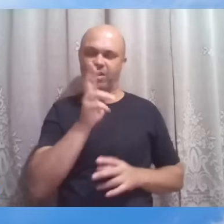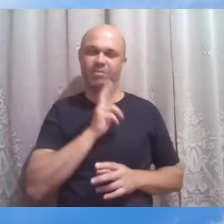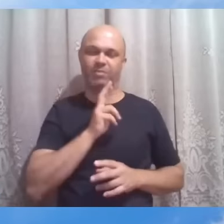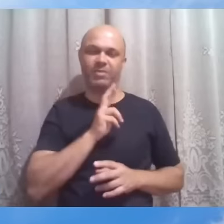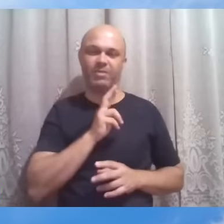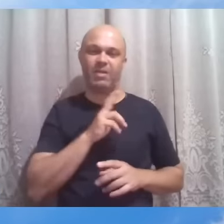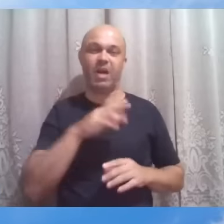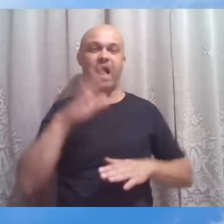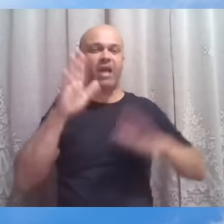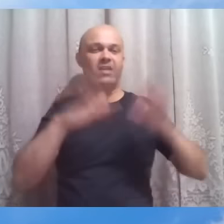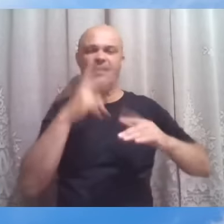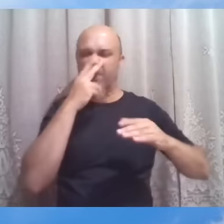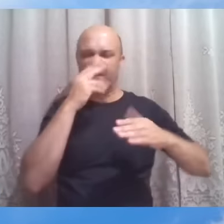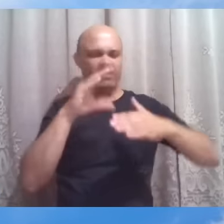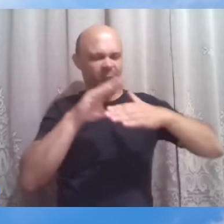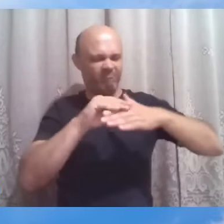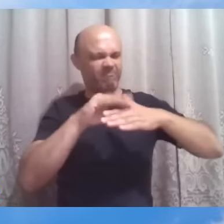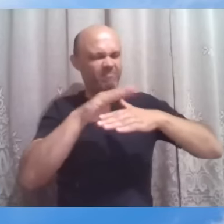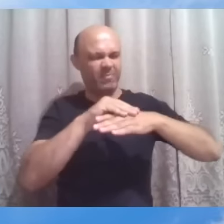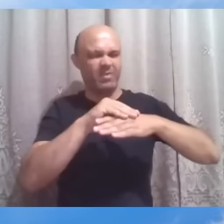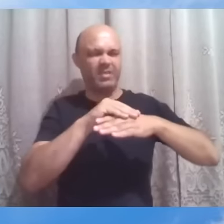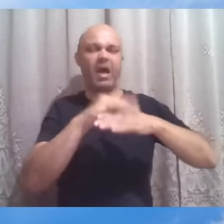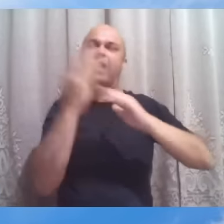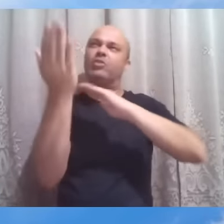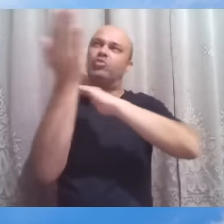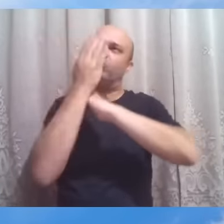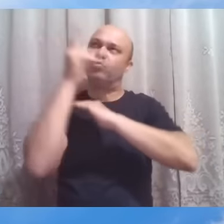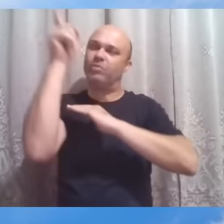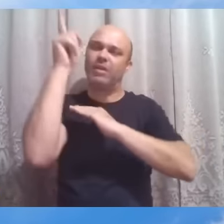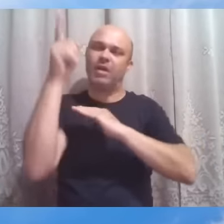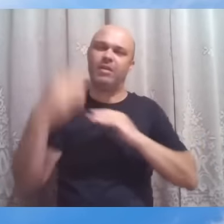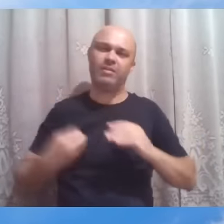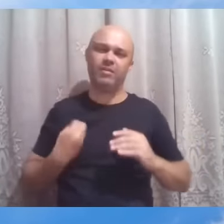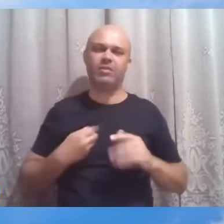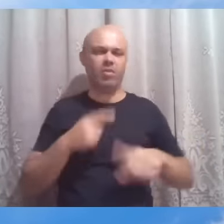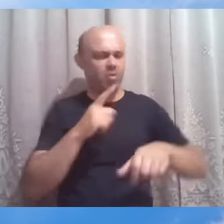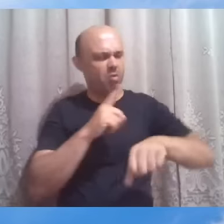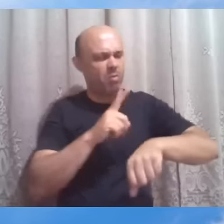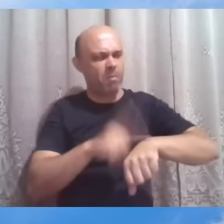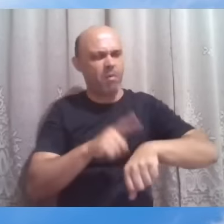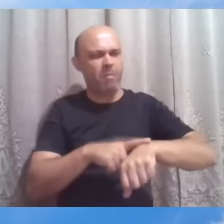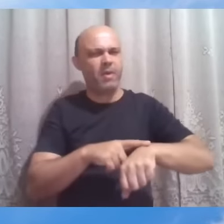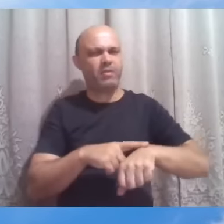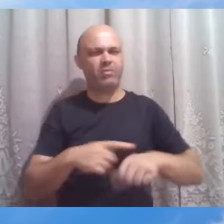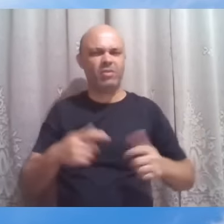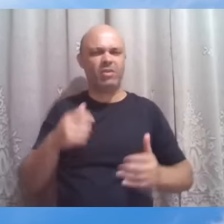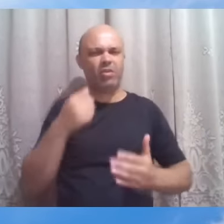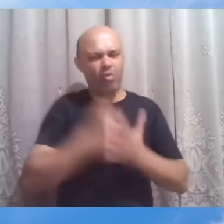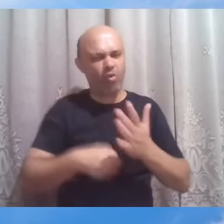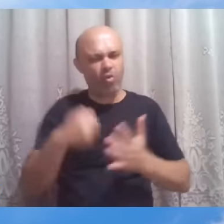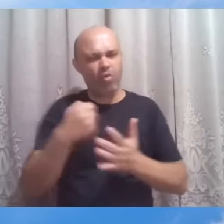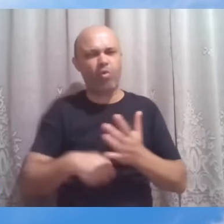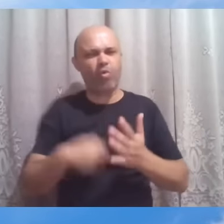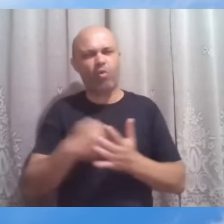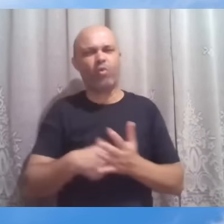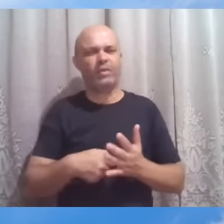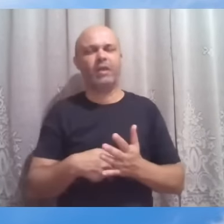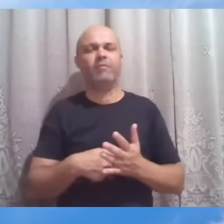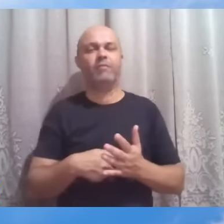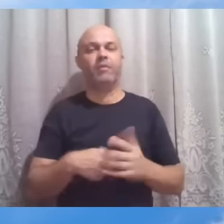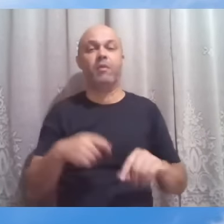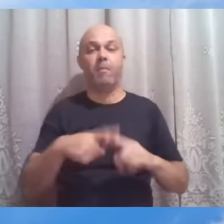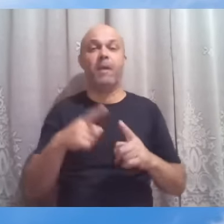amparo do alto na nossa vida, nos momentos de luta, de incompreensão, de aparente solidão, mas o coração do Cristo nos envolve.